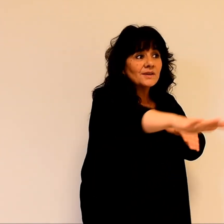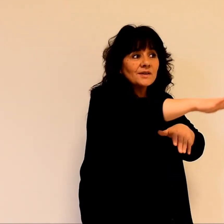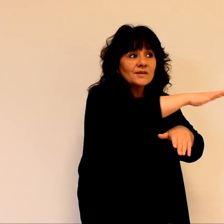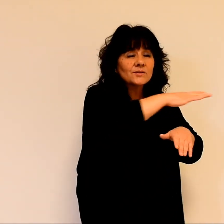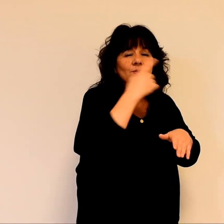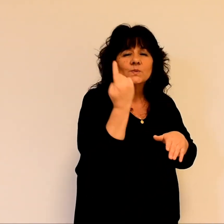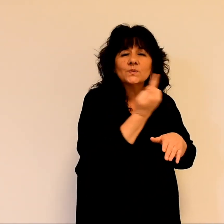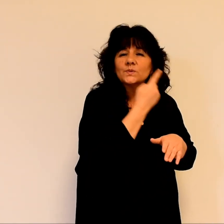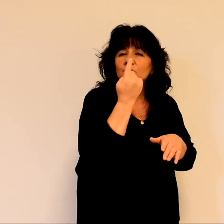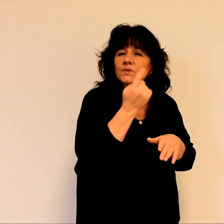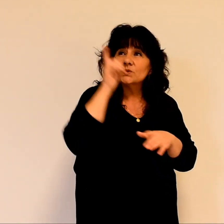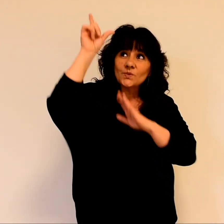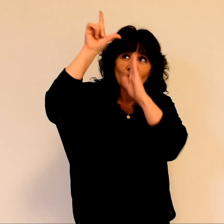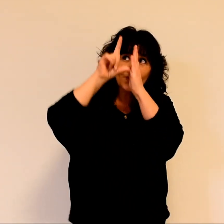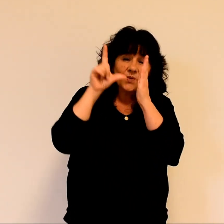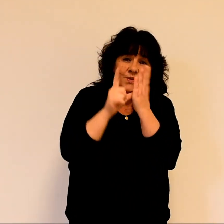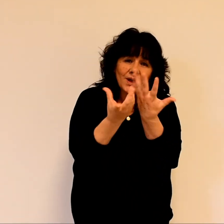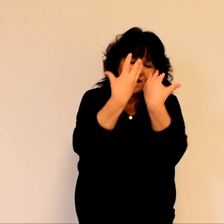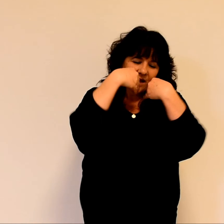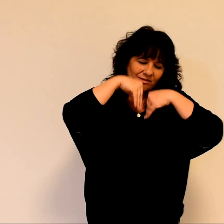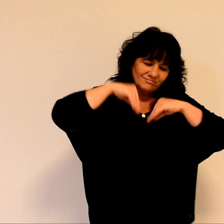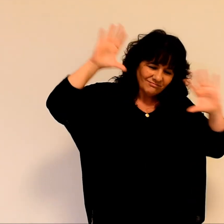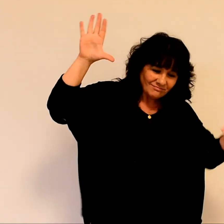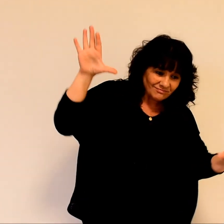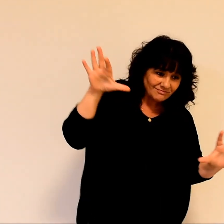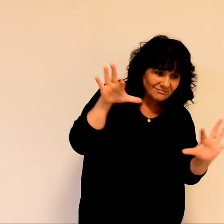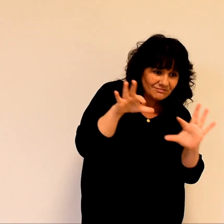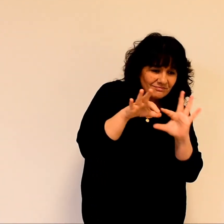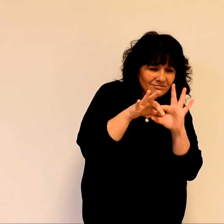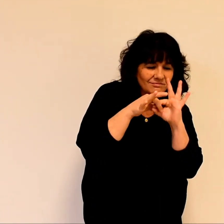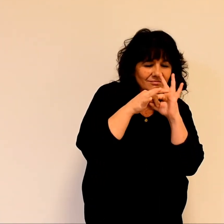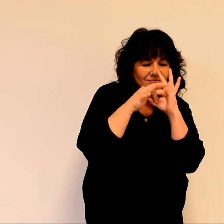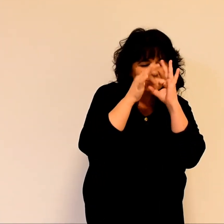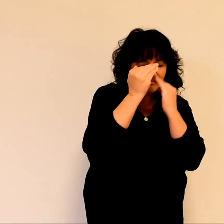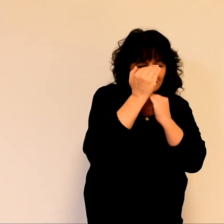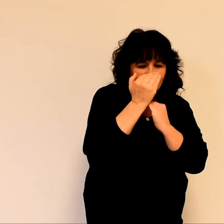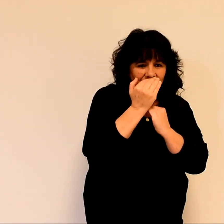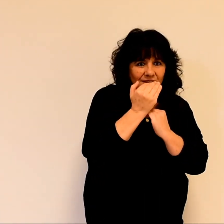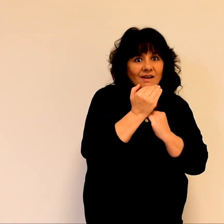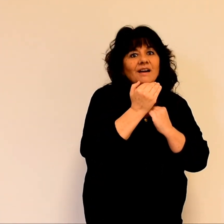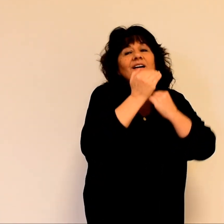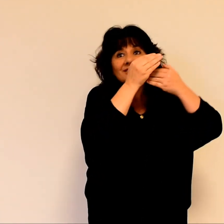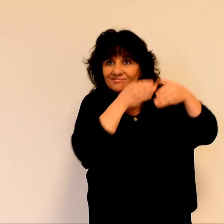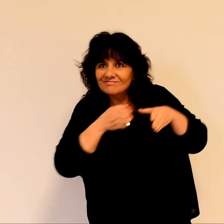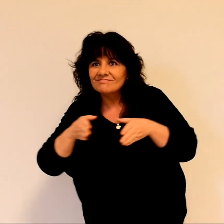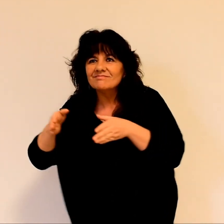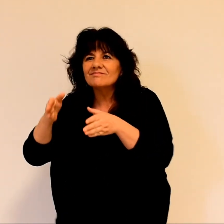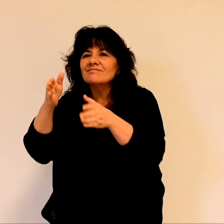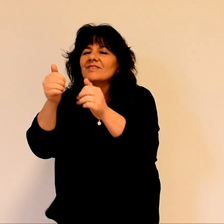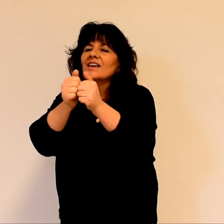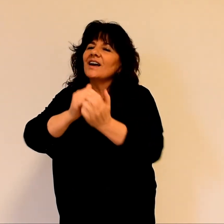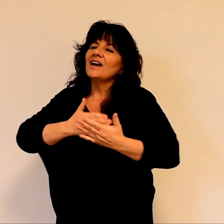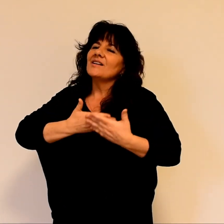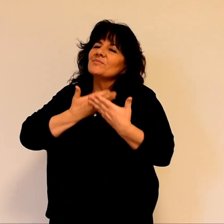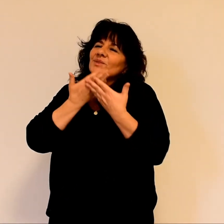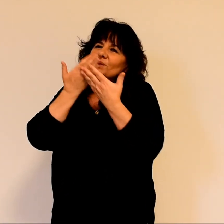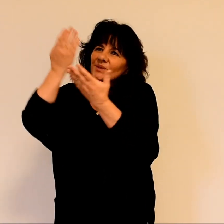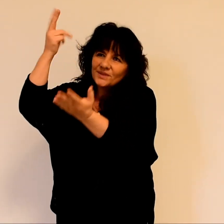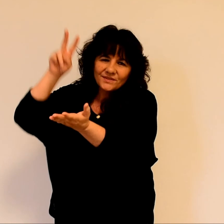alliance et à ses lois. Le secret du Seigneur est pour ceux qui